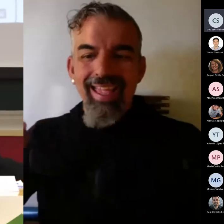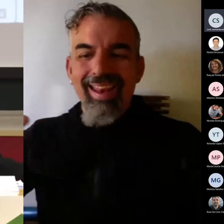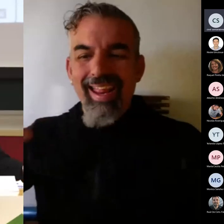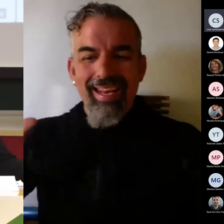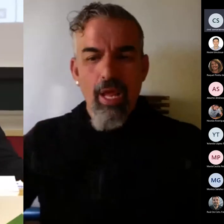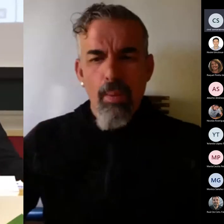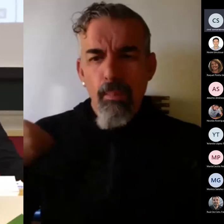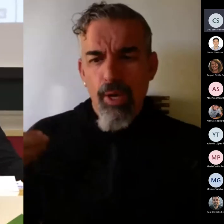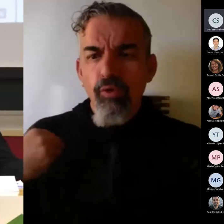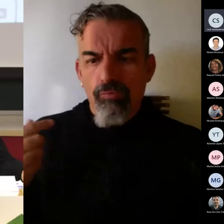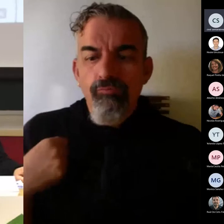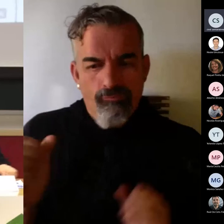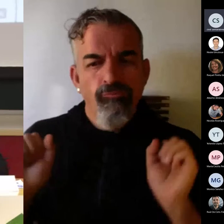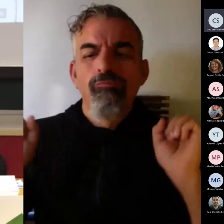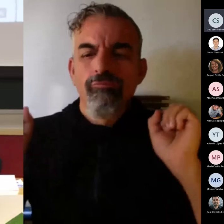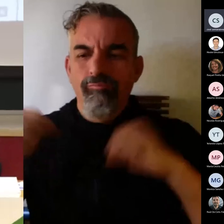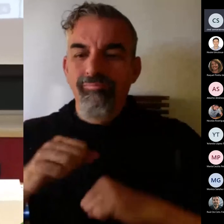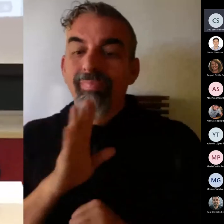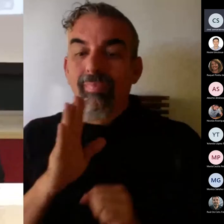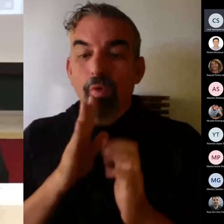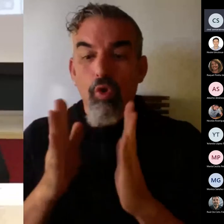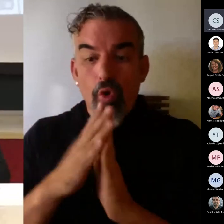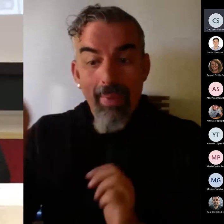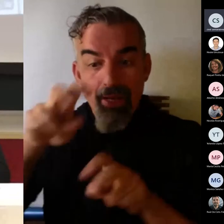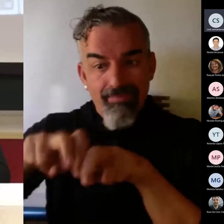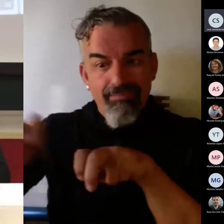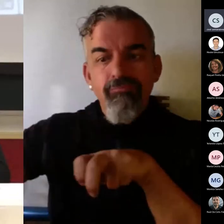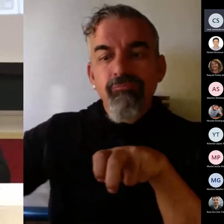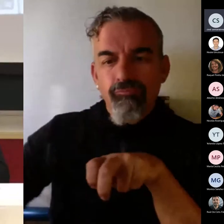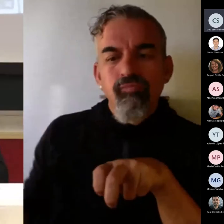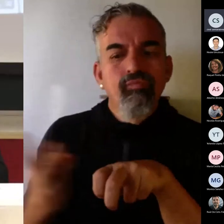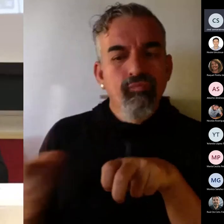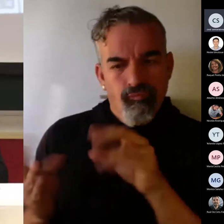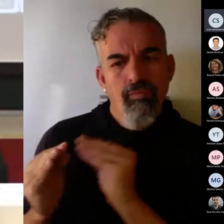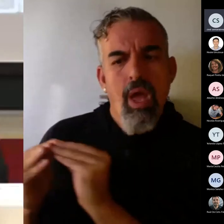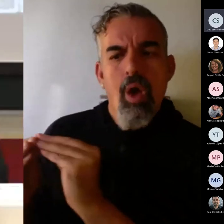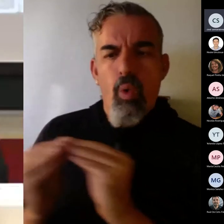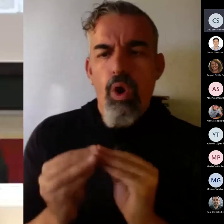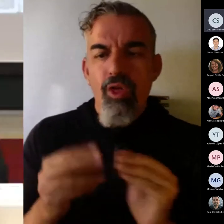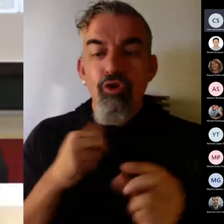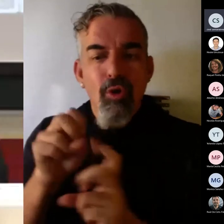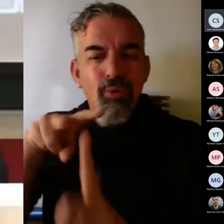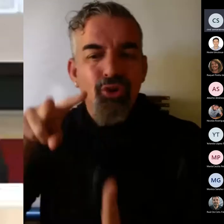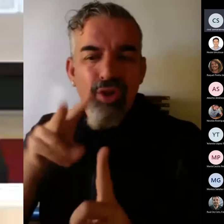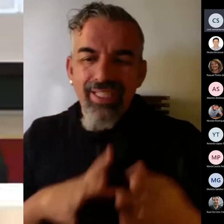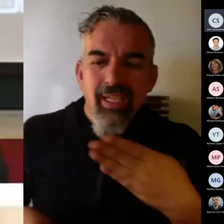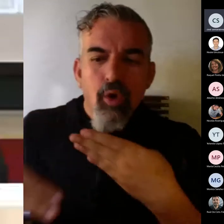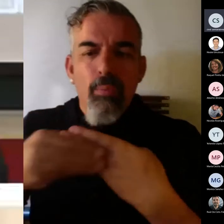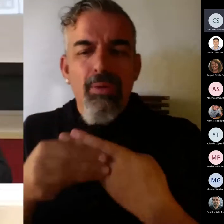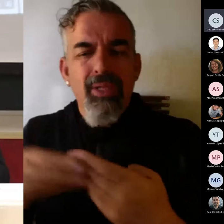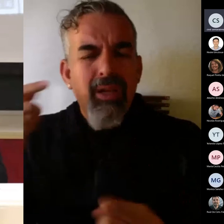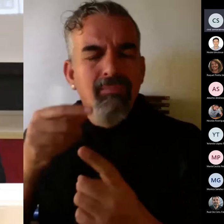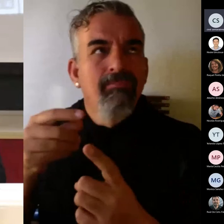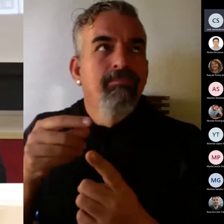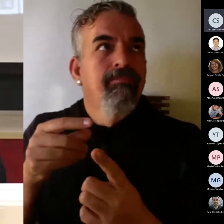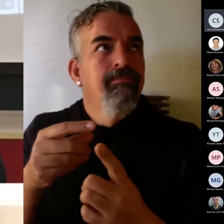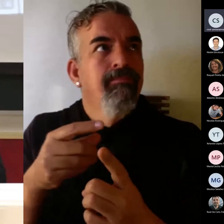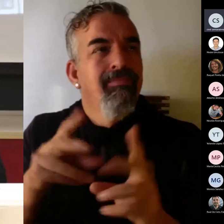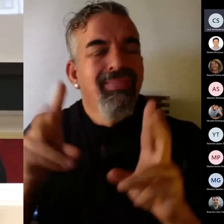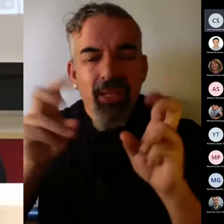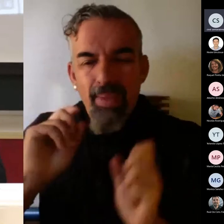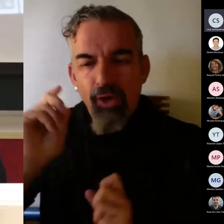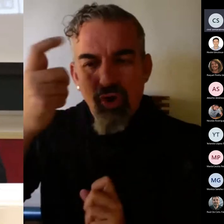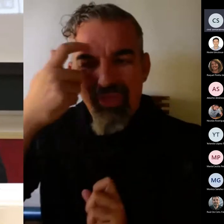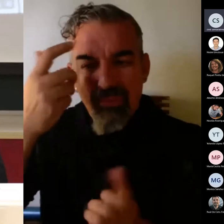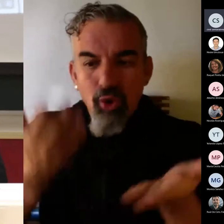yo, por supuesto, estoy de acuerdo con lo que han dicho mis compañeros y ofrezco una visión complementaria, más centrada realmente en el concepto de